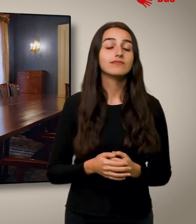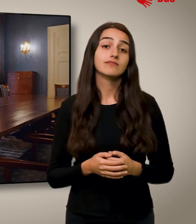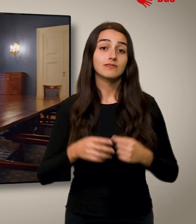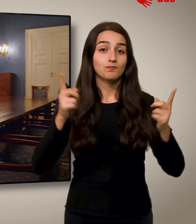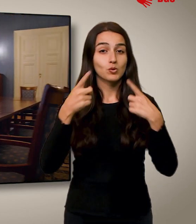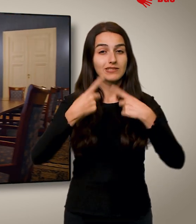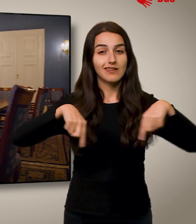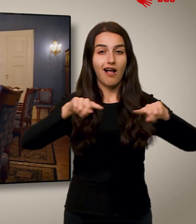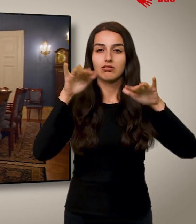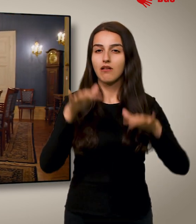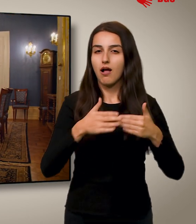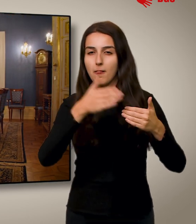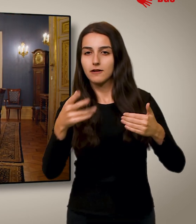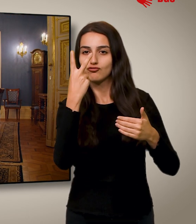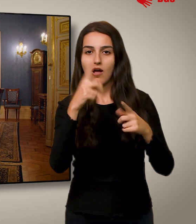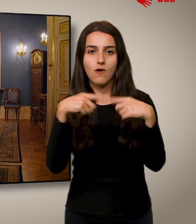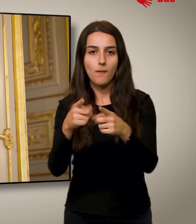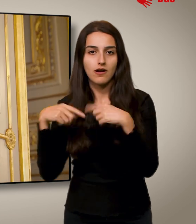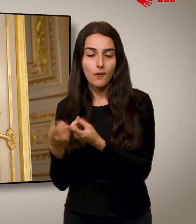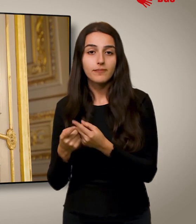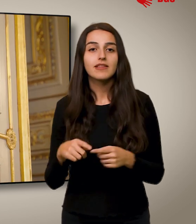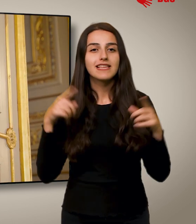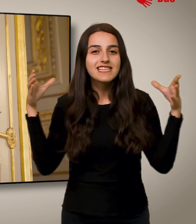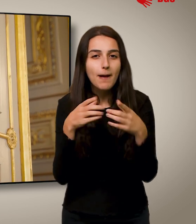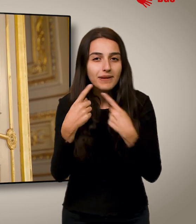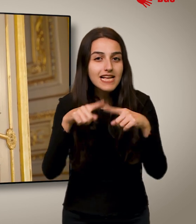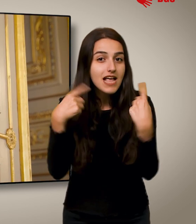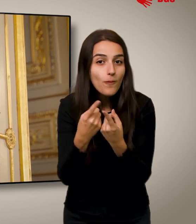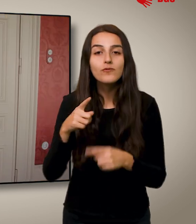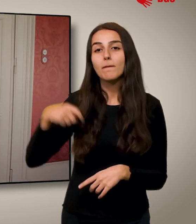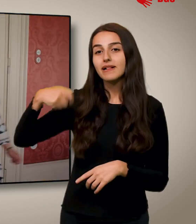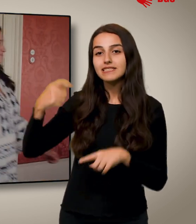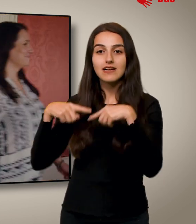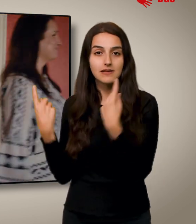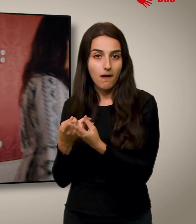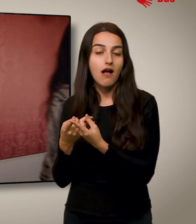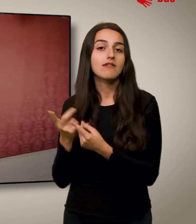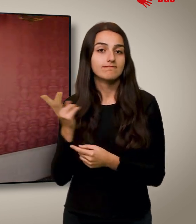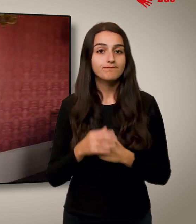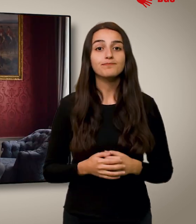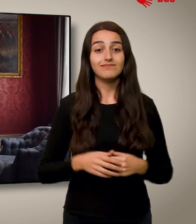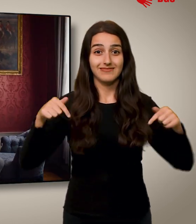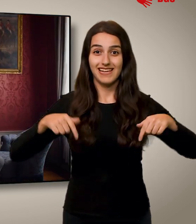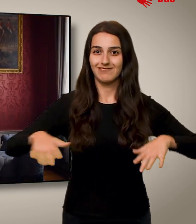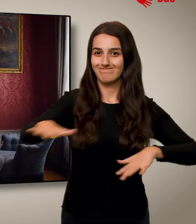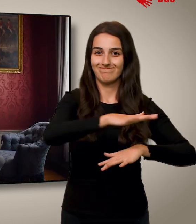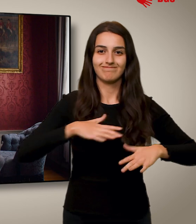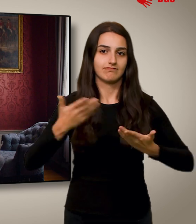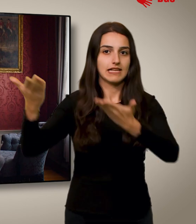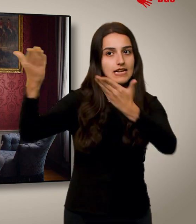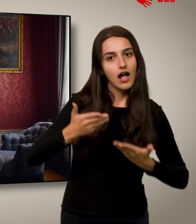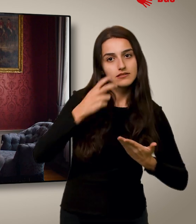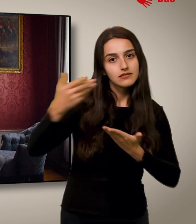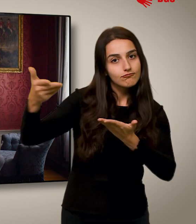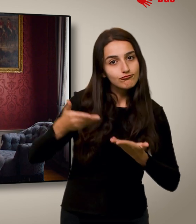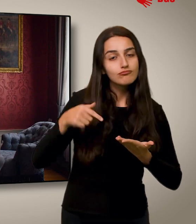Neben dem Musiksaal befinden sich zwei weitere Räume, das Kabinett und das Präsidentenzimmer. Auch hier empfange ich hin und wieder Gäste